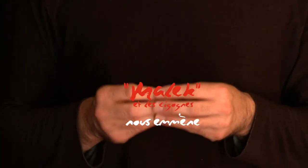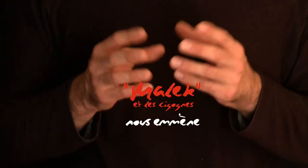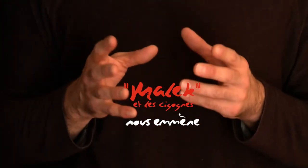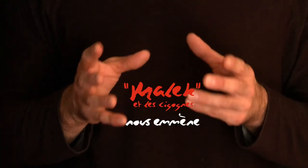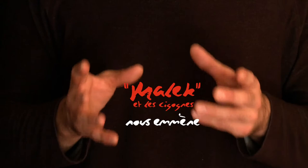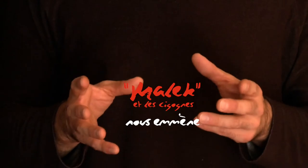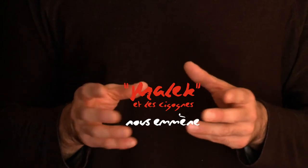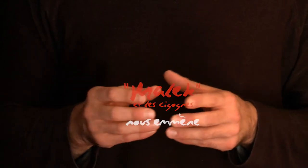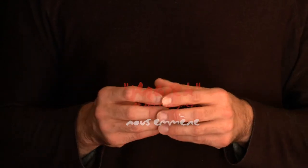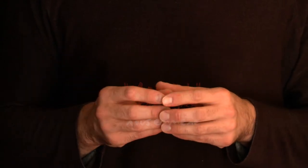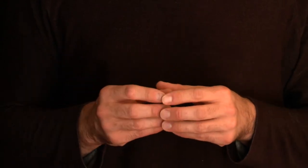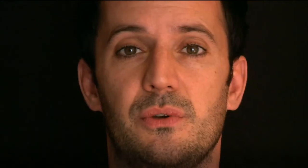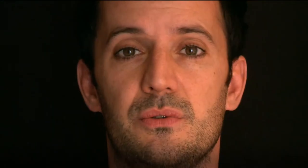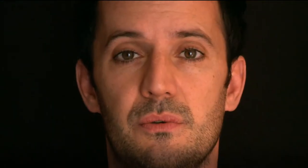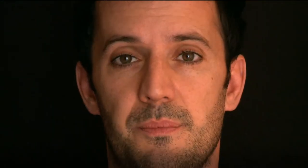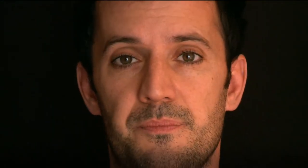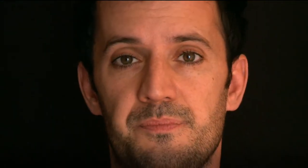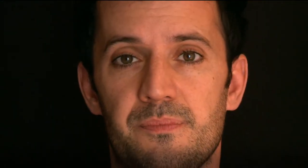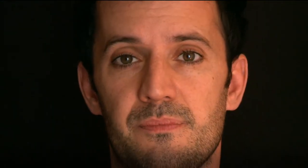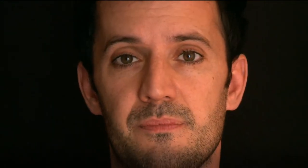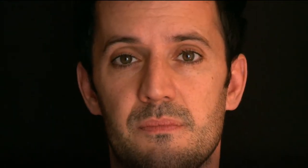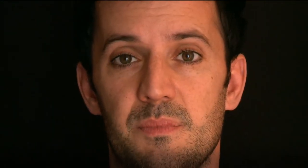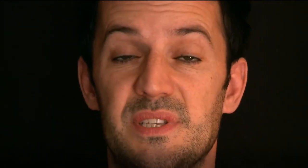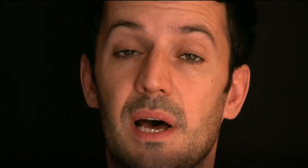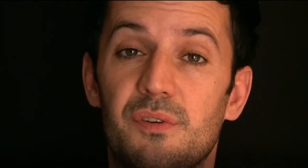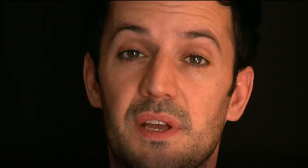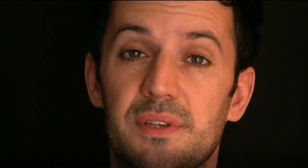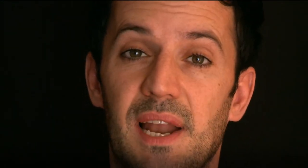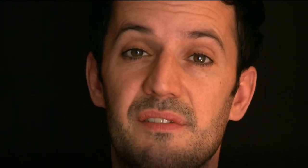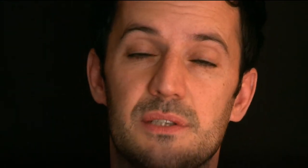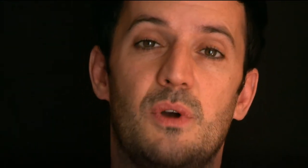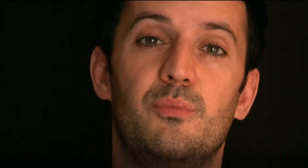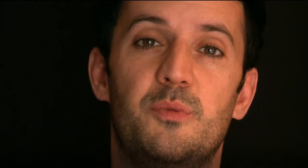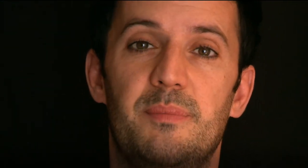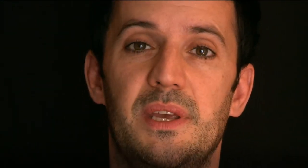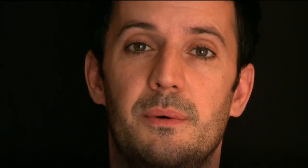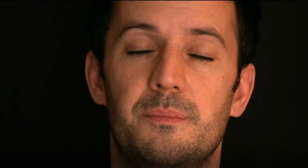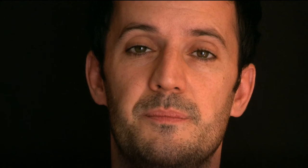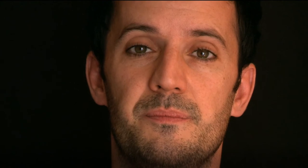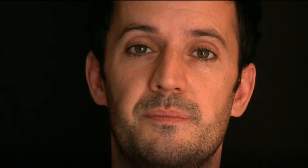que l'avenir de la maison c'est sa destruction. Bizarre de faire tenir l'avenir sur un bout de papier, non ?